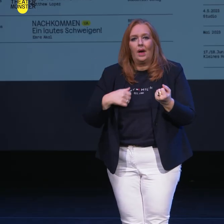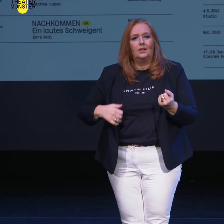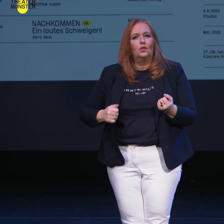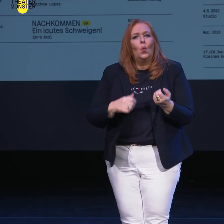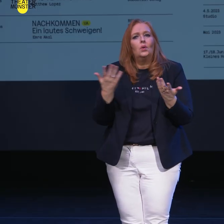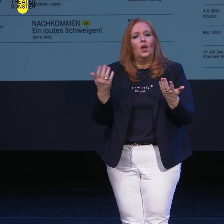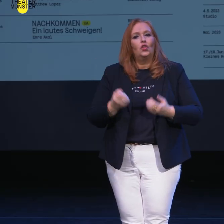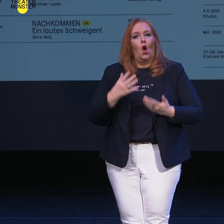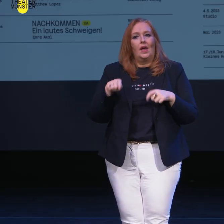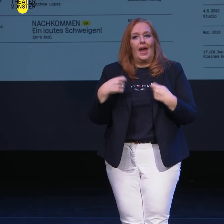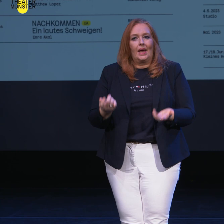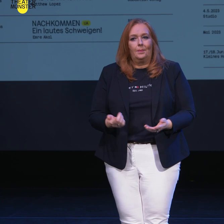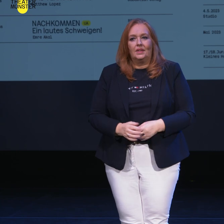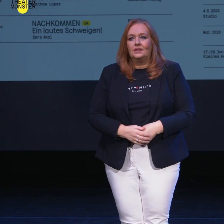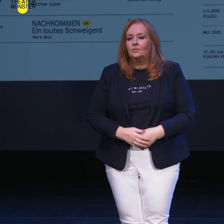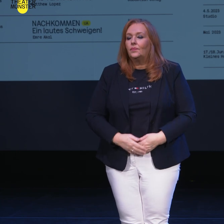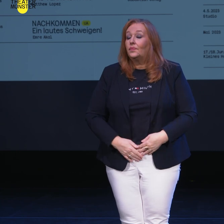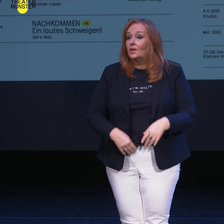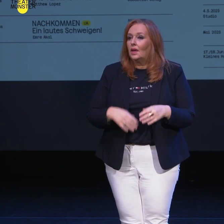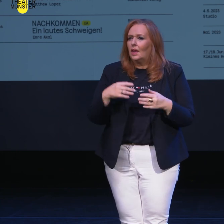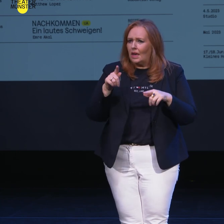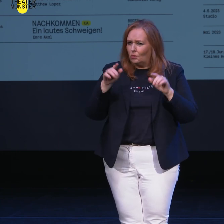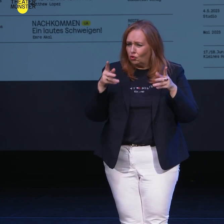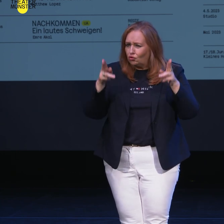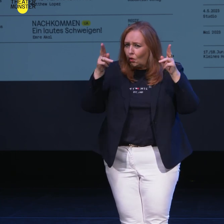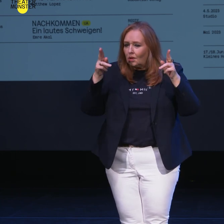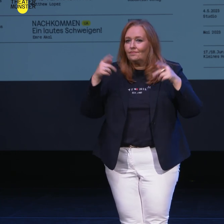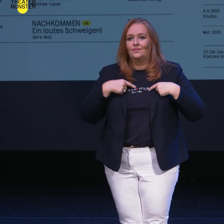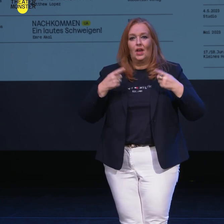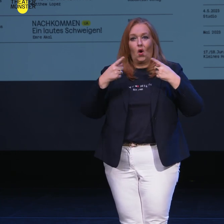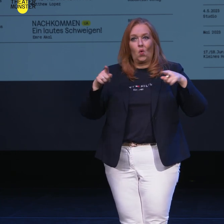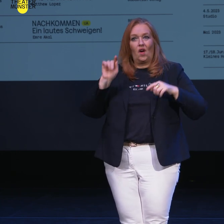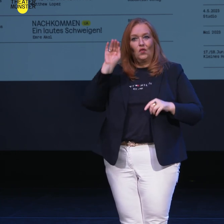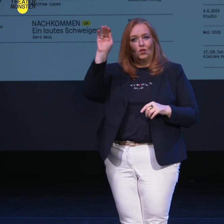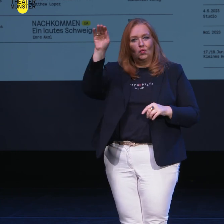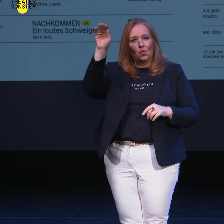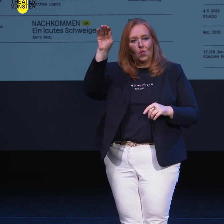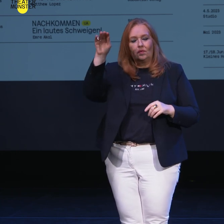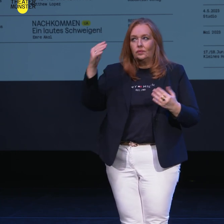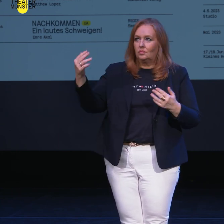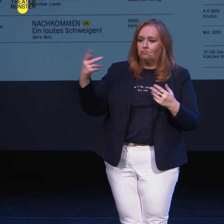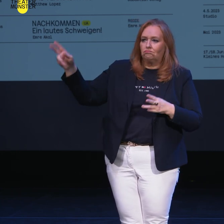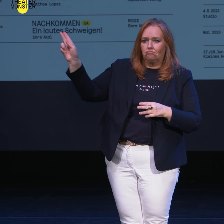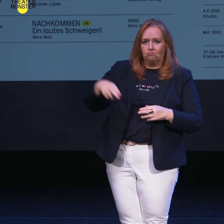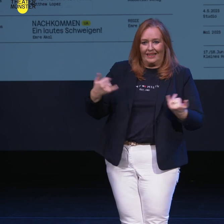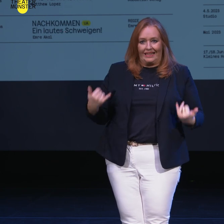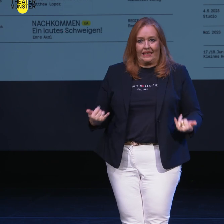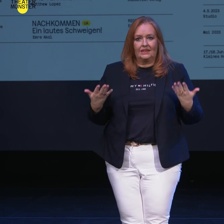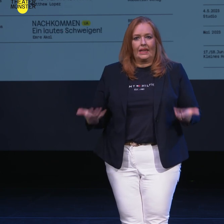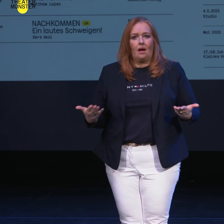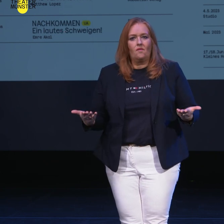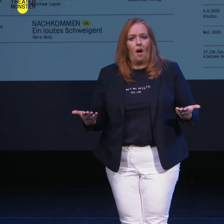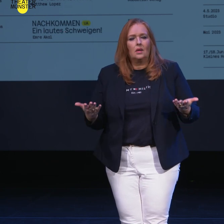zu einem neuen Ergebnis gekommen. In dem Stück wird ein Chor aus der Zukunft in unsere Gegenwart geschickt mit der Frage,